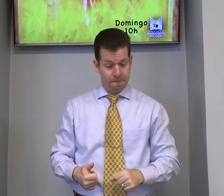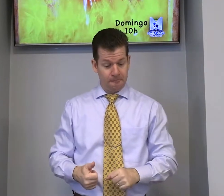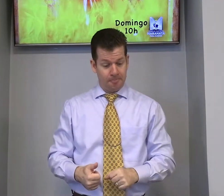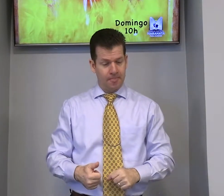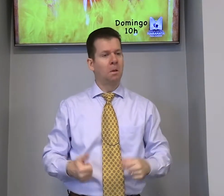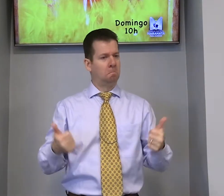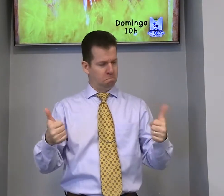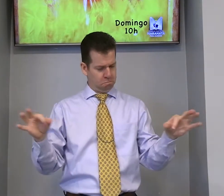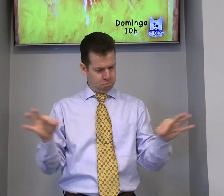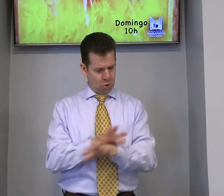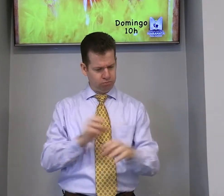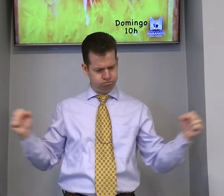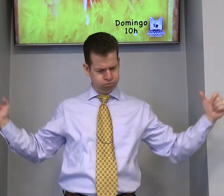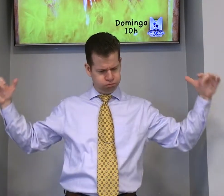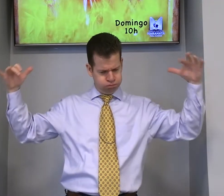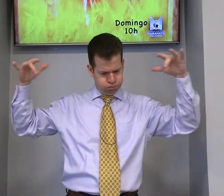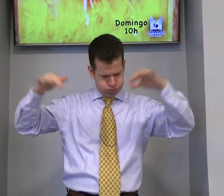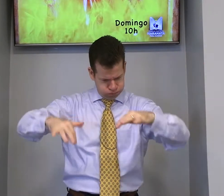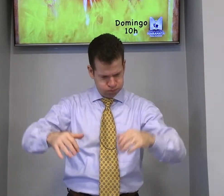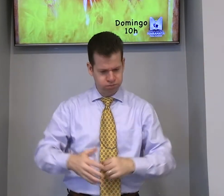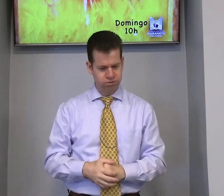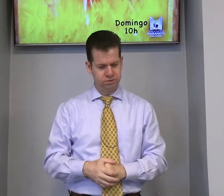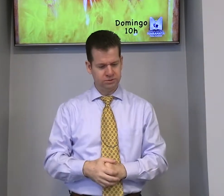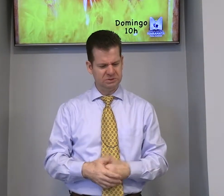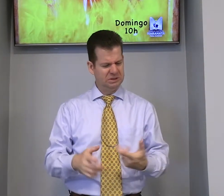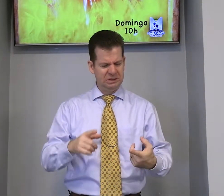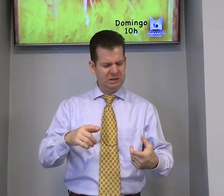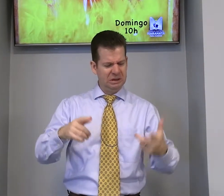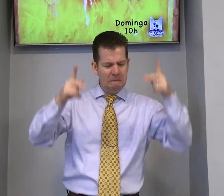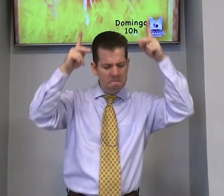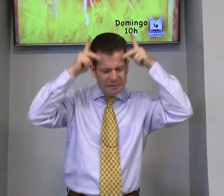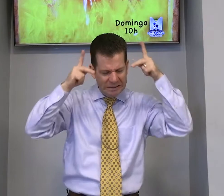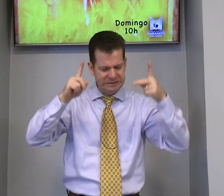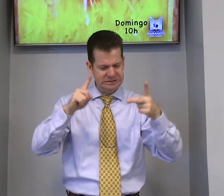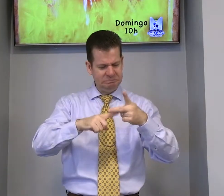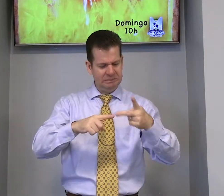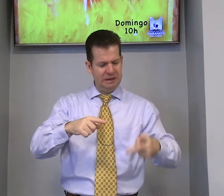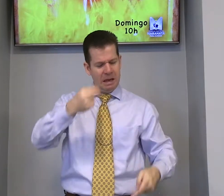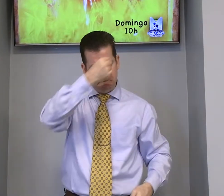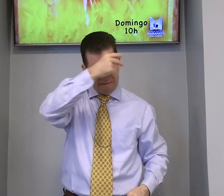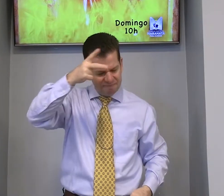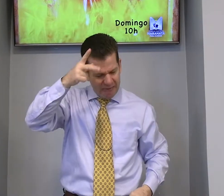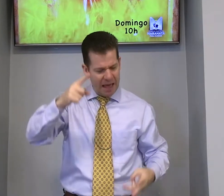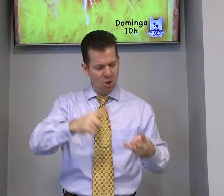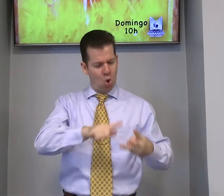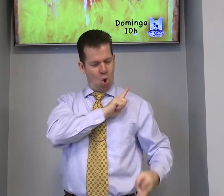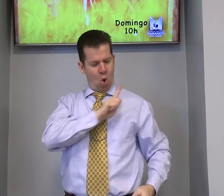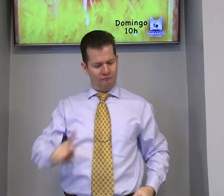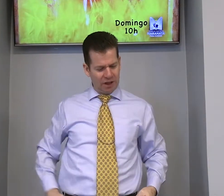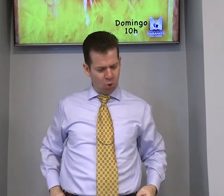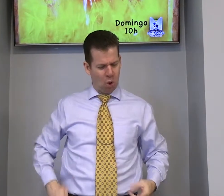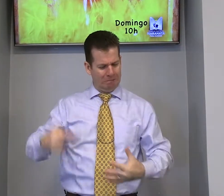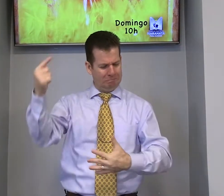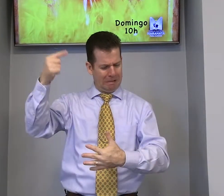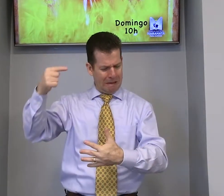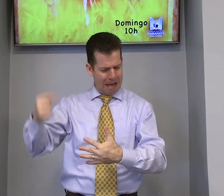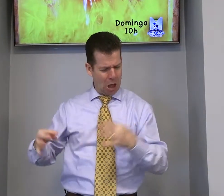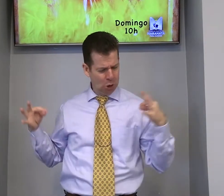congregar. Pronto, vem todo mundo. O príncipe, profeito, governador,